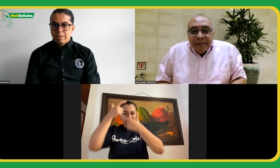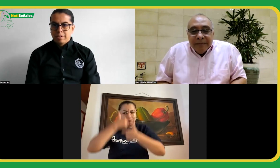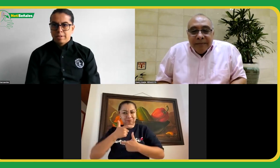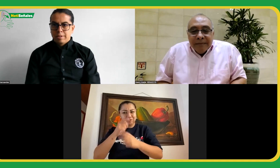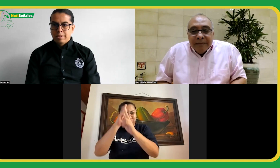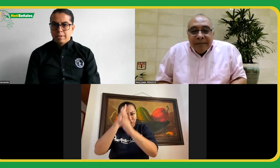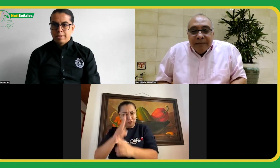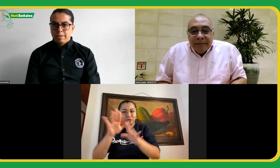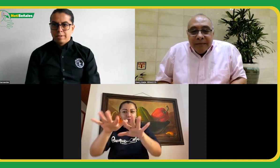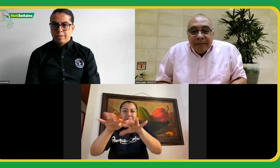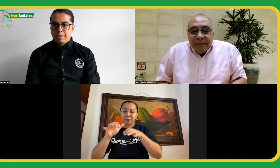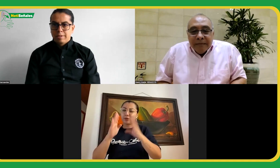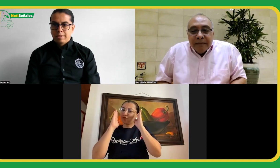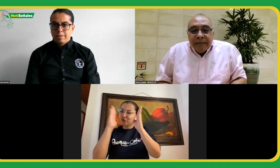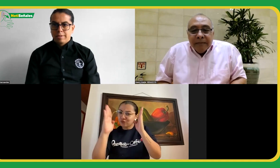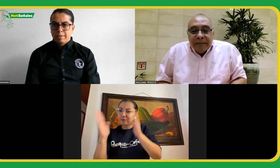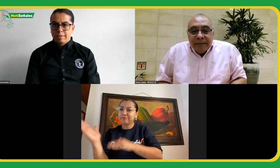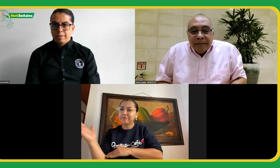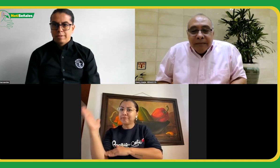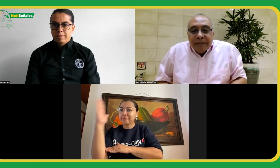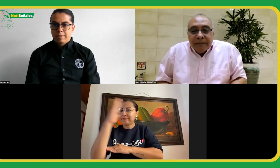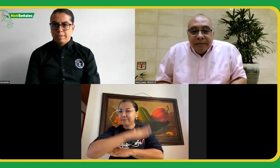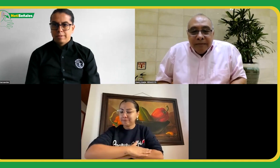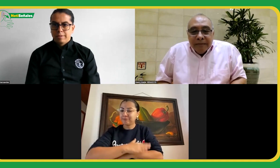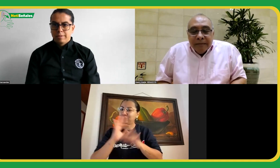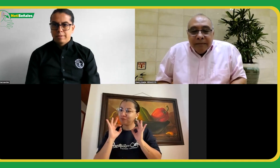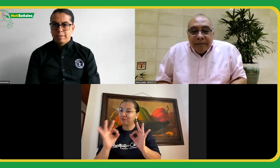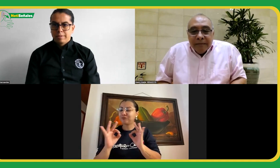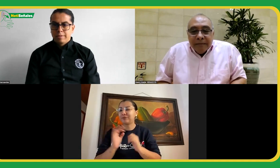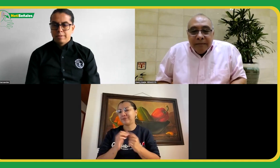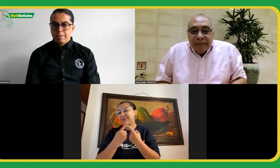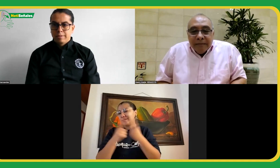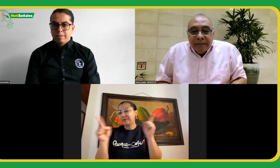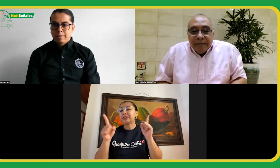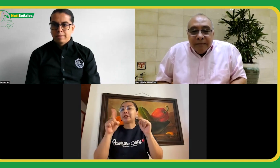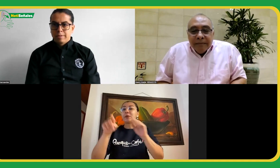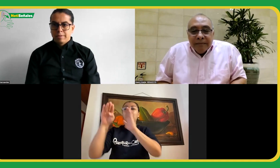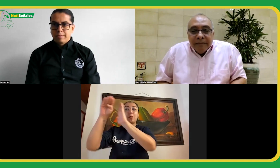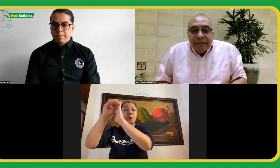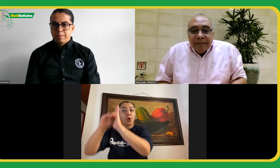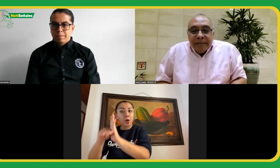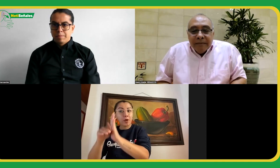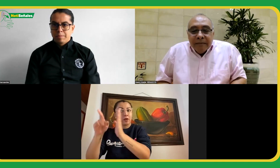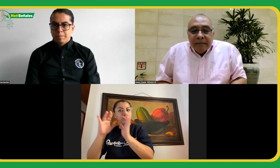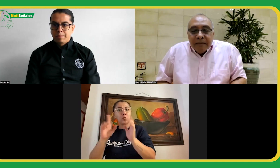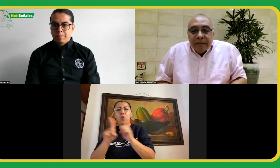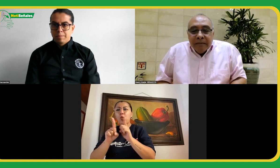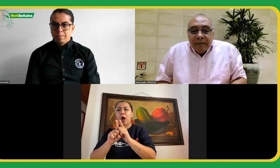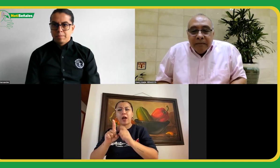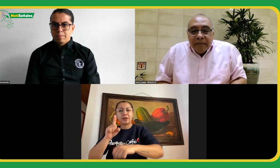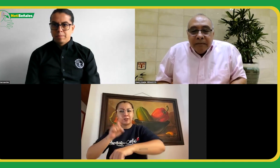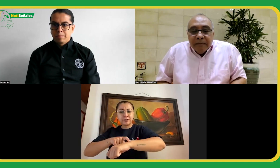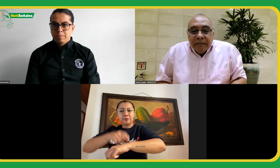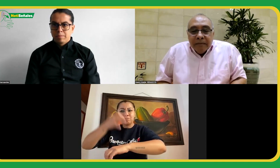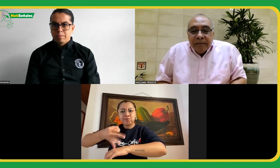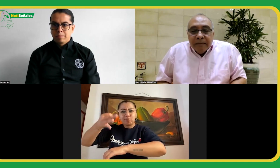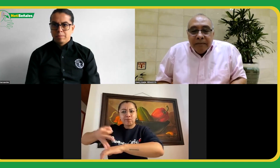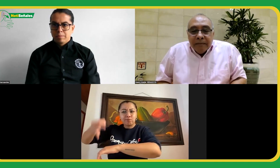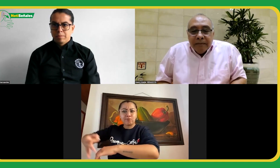permitió estar más concentrada durante toda la jornada. El programa fue muy estricto en los tiempos. Las horas de cierre de la jornada